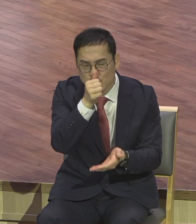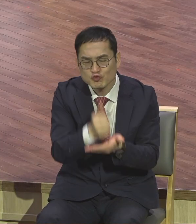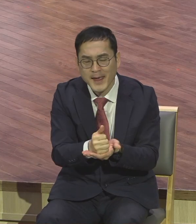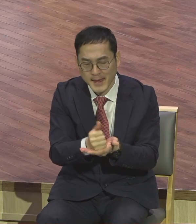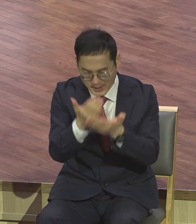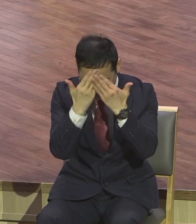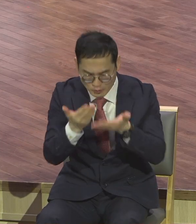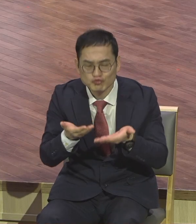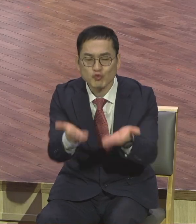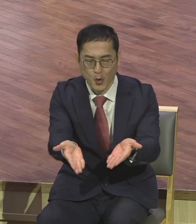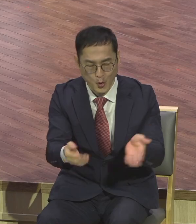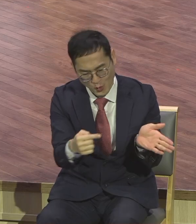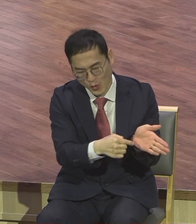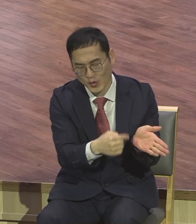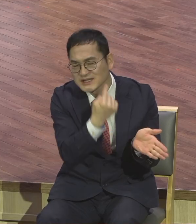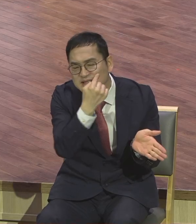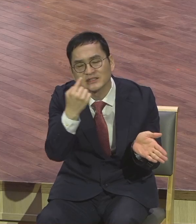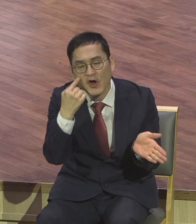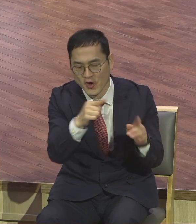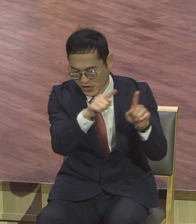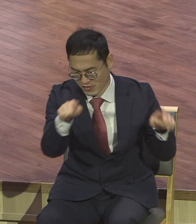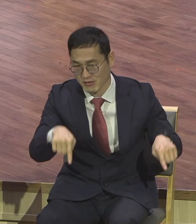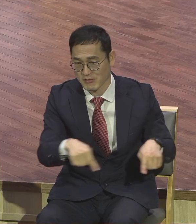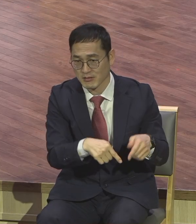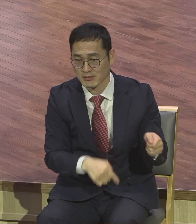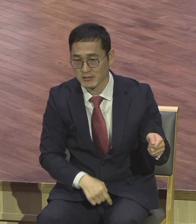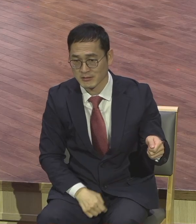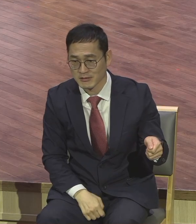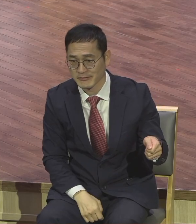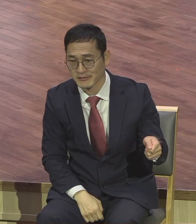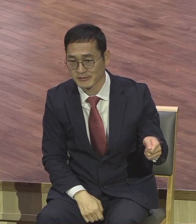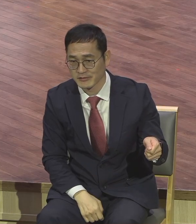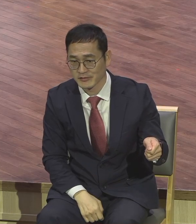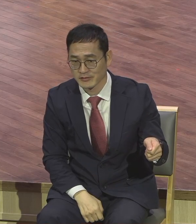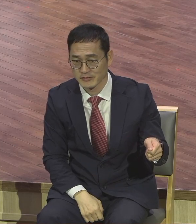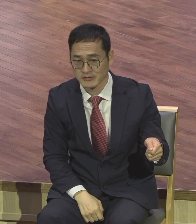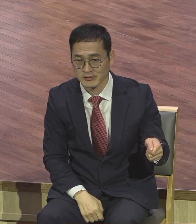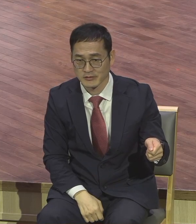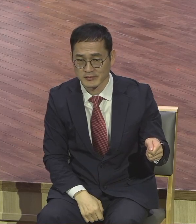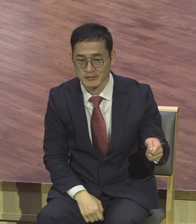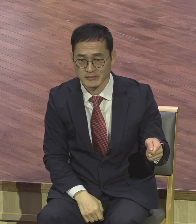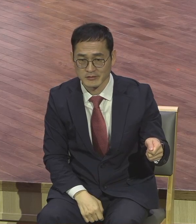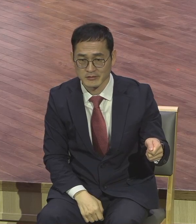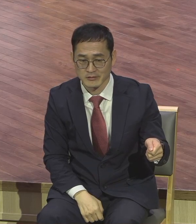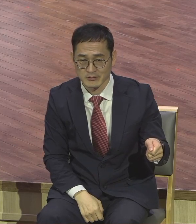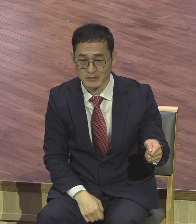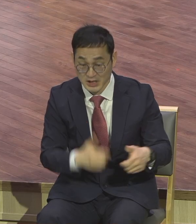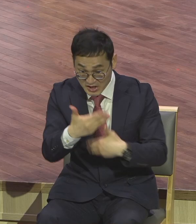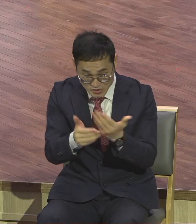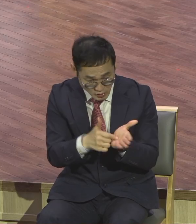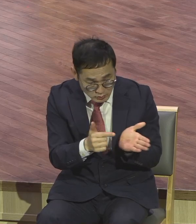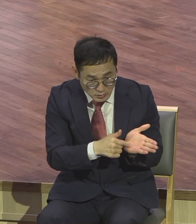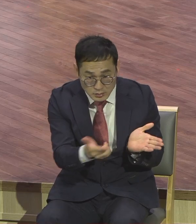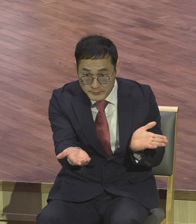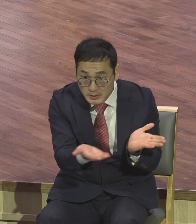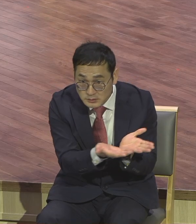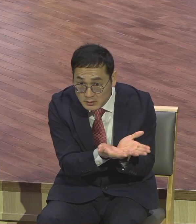라고 하는 저야말로 도대체 성경적으로 볼 때는 말도 안 되는